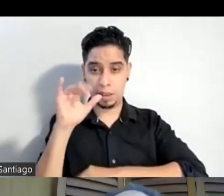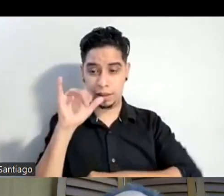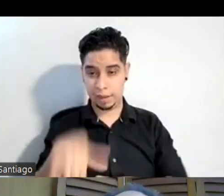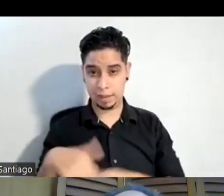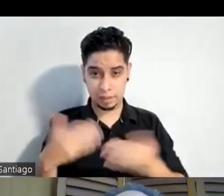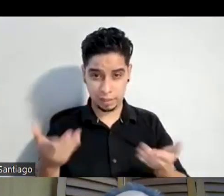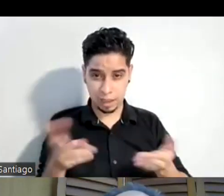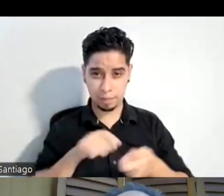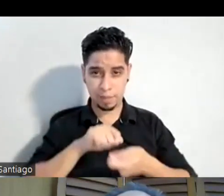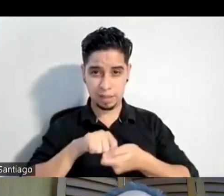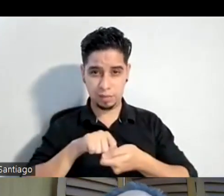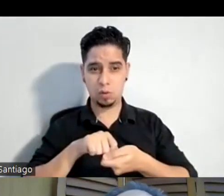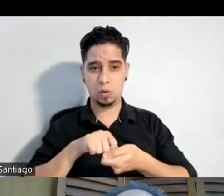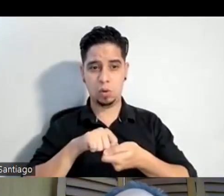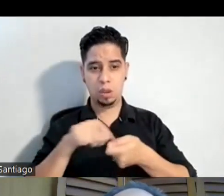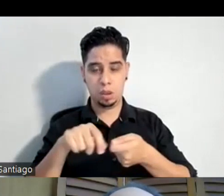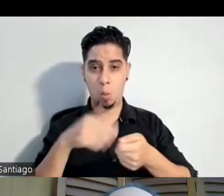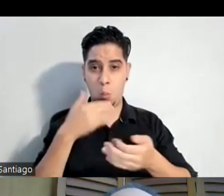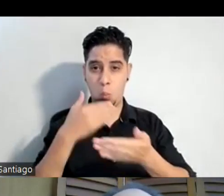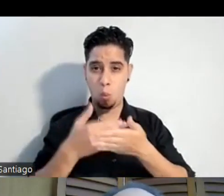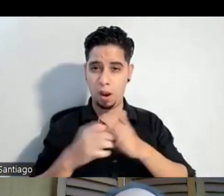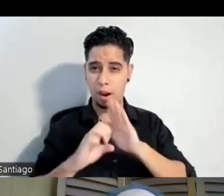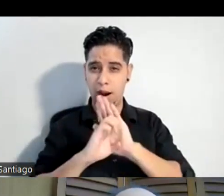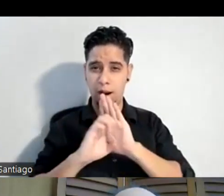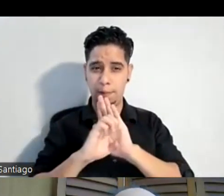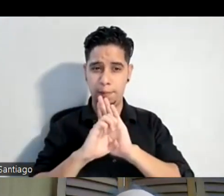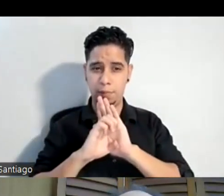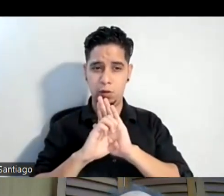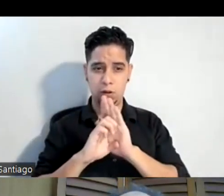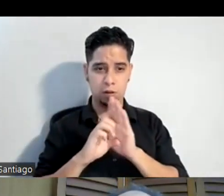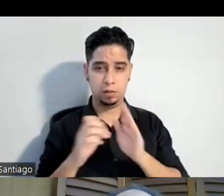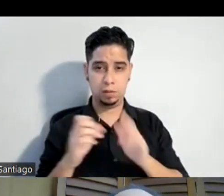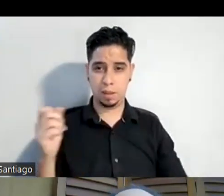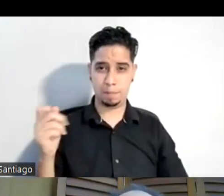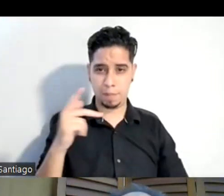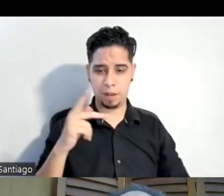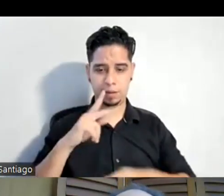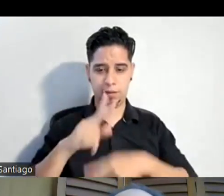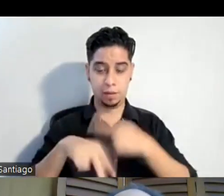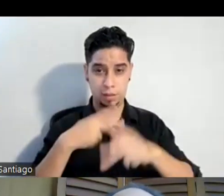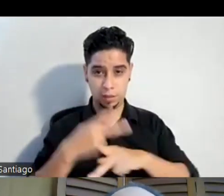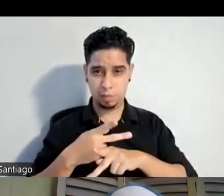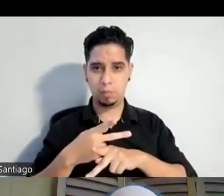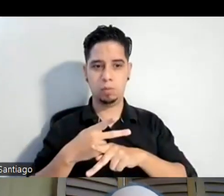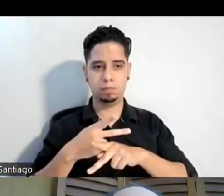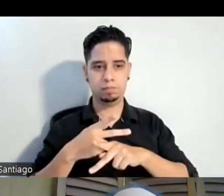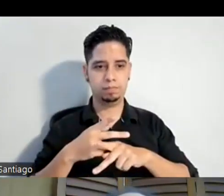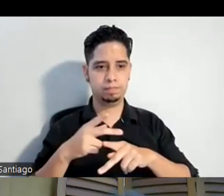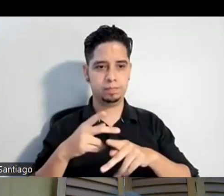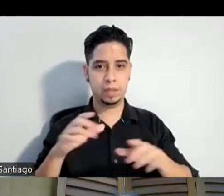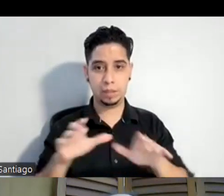un un gran ejemplo de de volver a esa raíz verdad así que es importante que se den